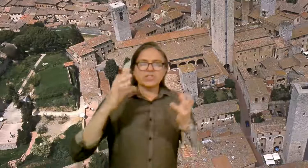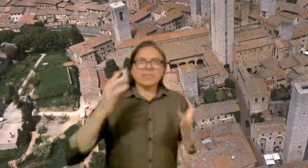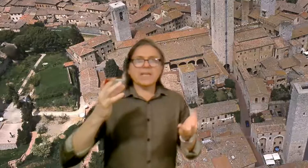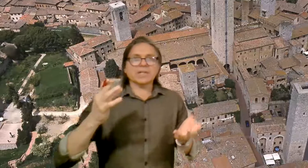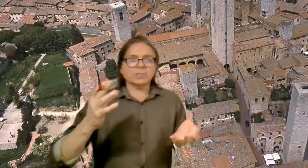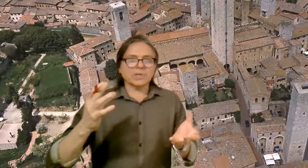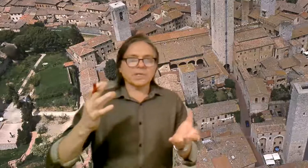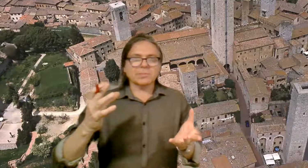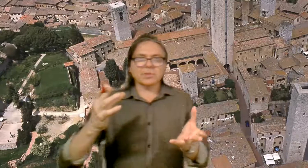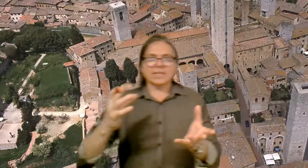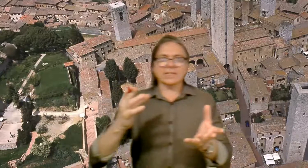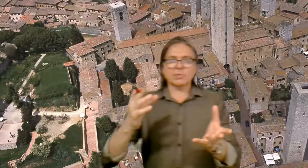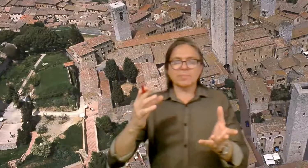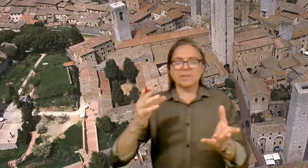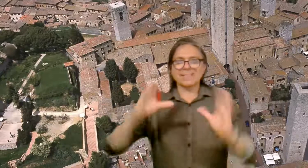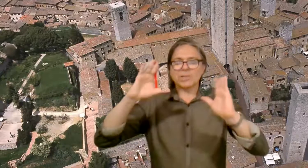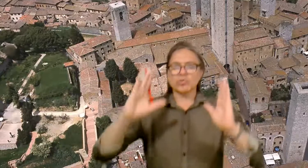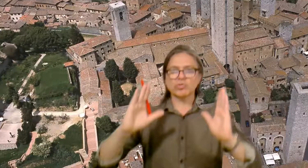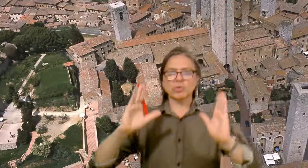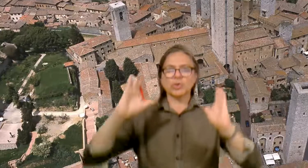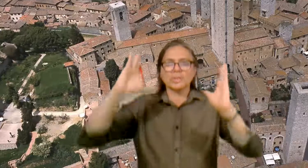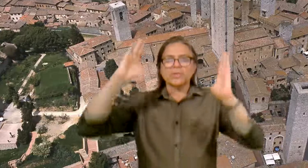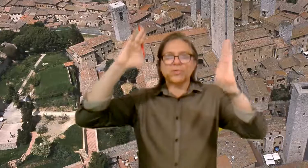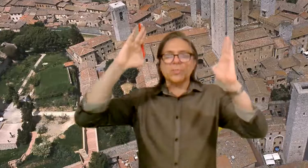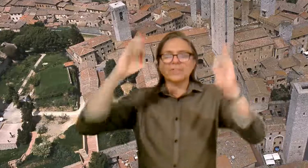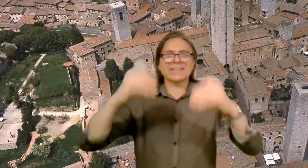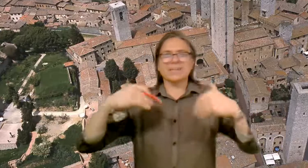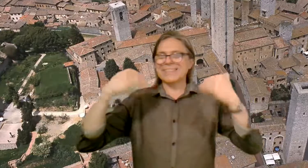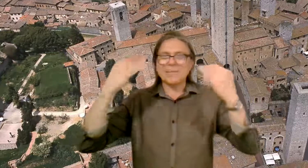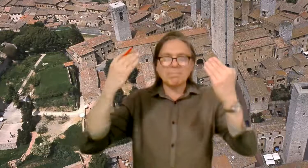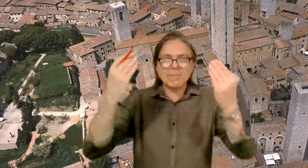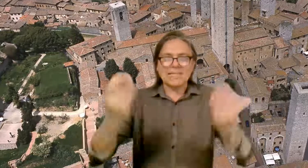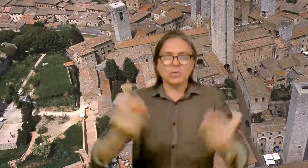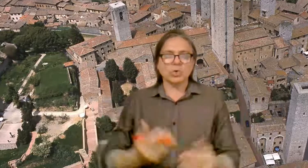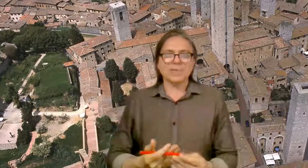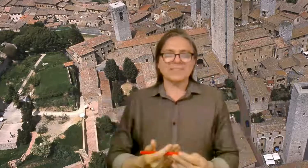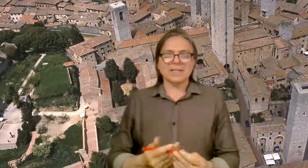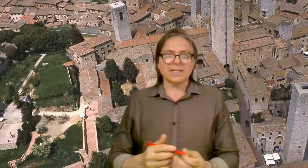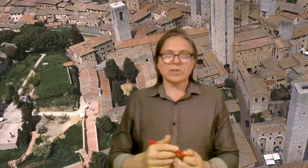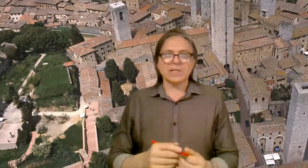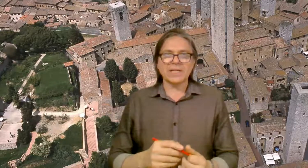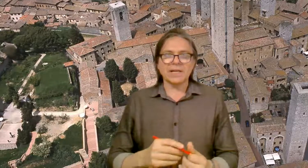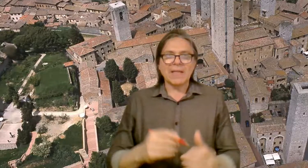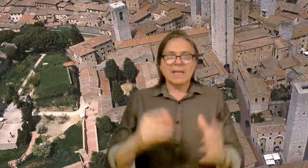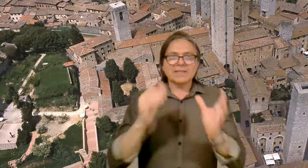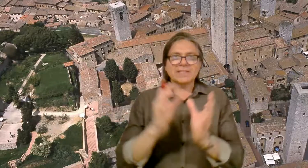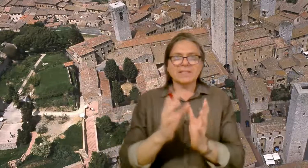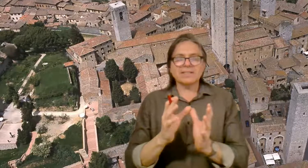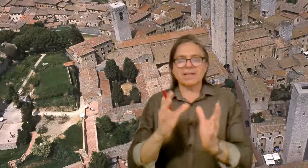-Gimignano, por ejemplo, que acá la tenemos en pantalla con sus torres, eso demuestra además el espíritu comercial que esto genera, sintetiza